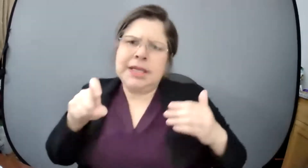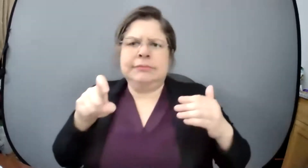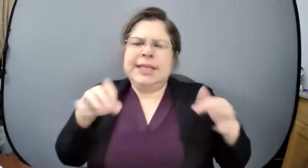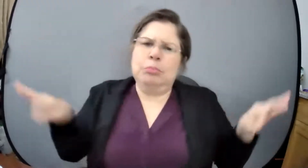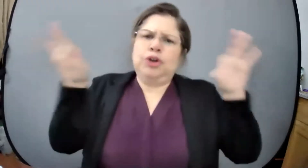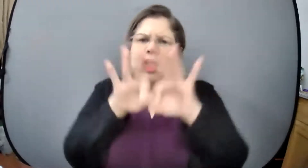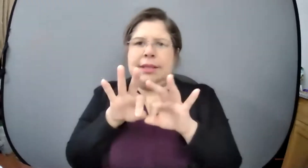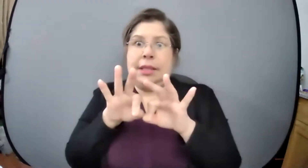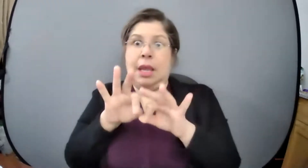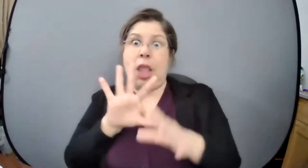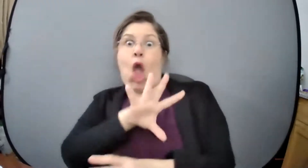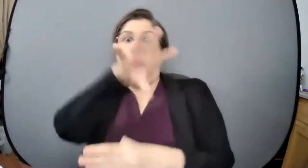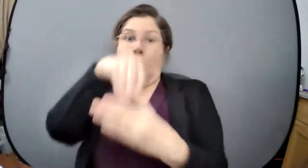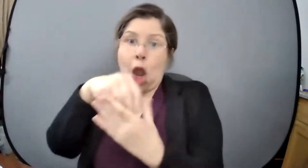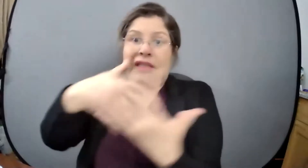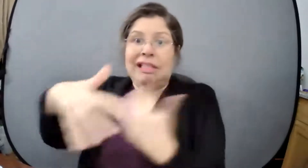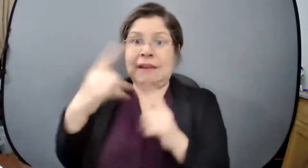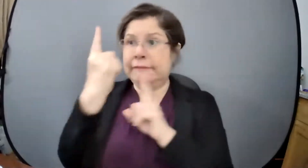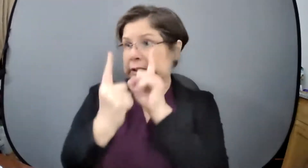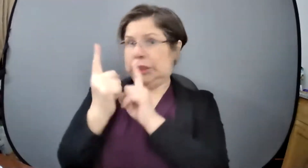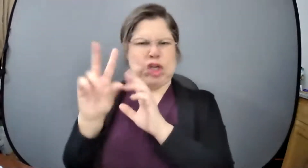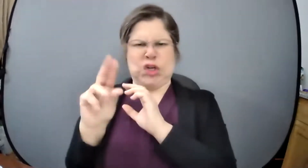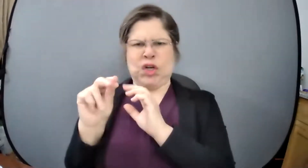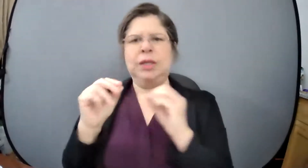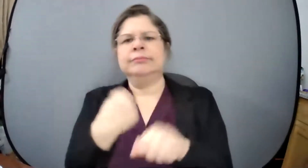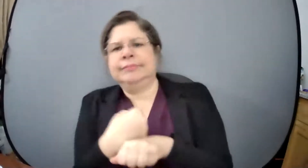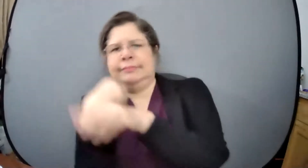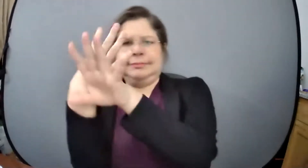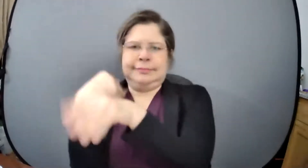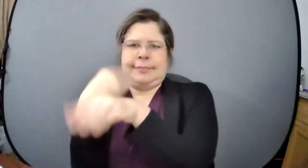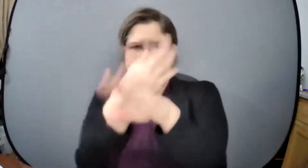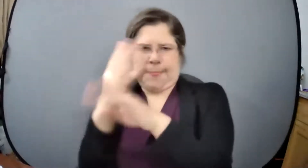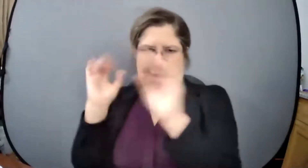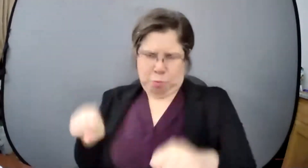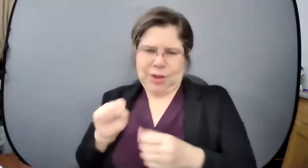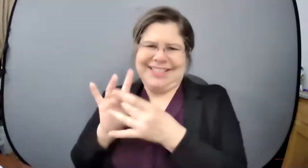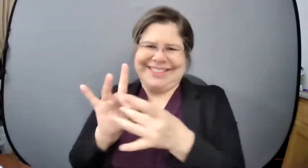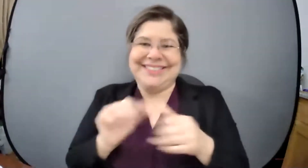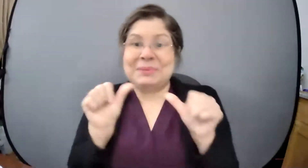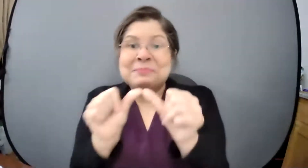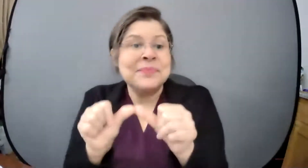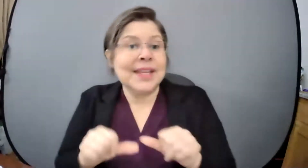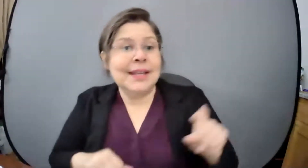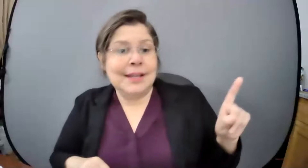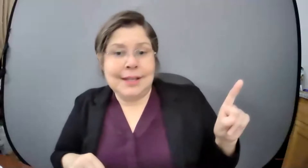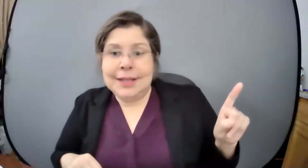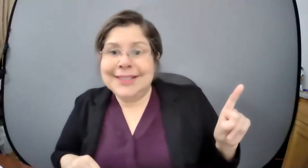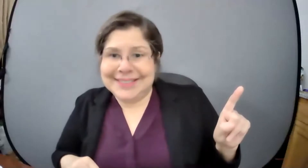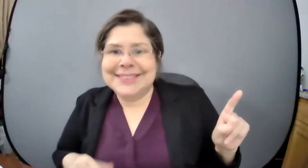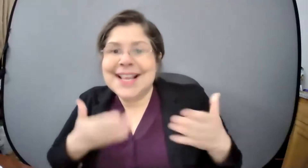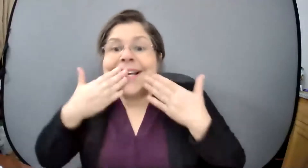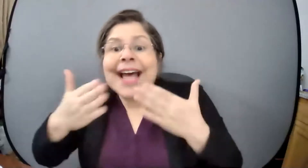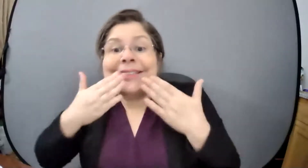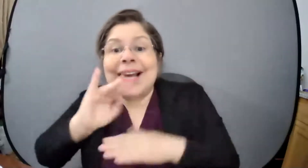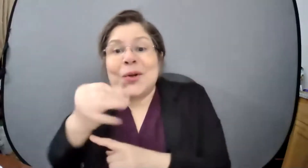protegernos del coronavirus si hay que modificar hábitos pero eh se puede se puede hacer así es que gracias por eso